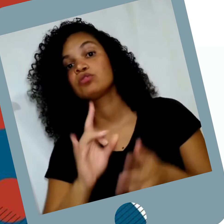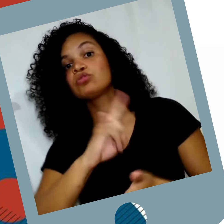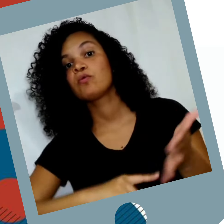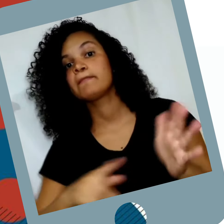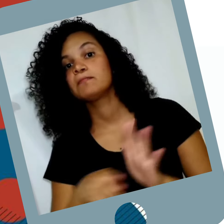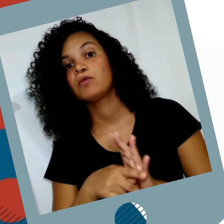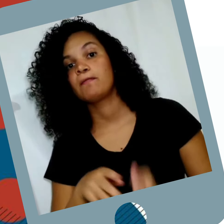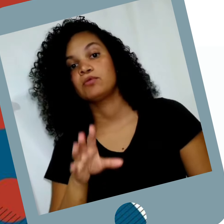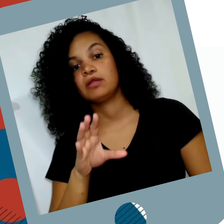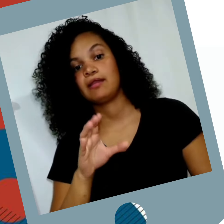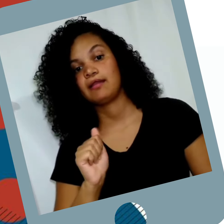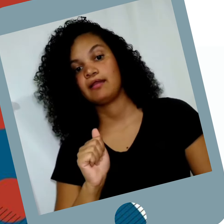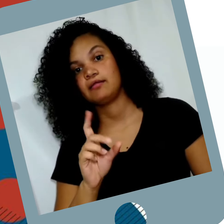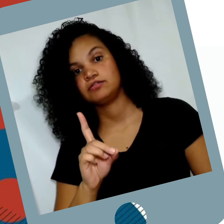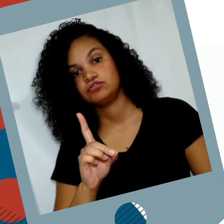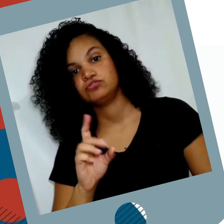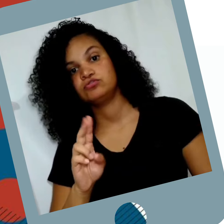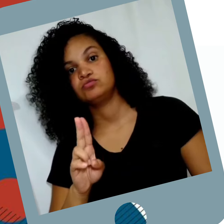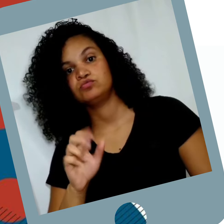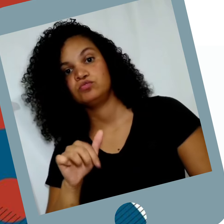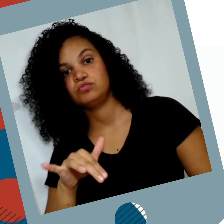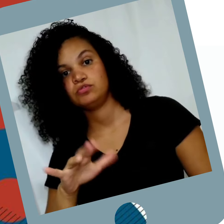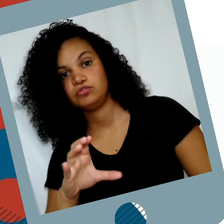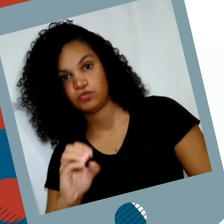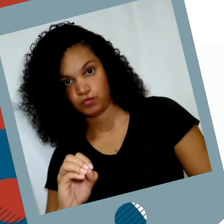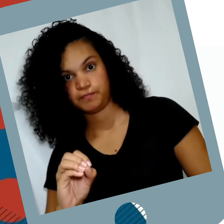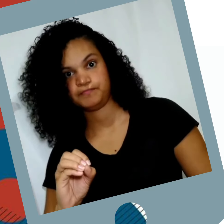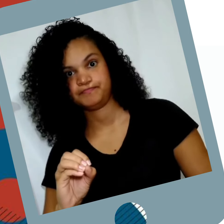caso possua, Cadastro Único Ativo.